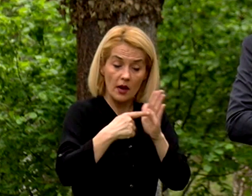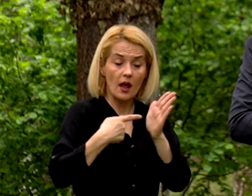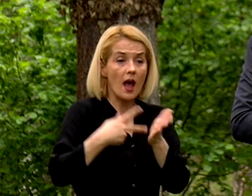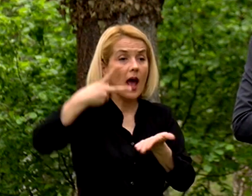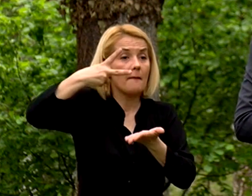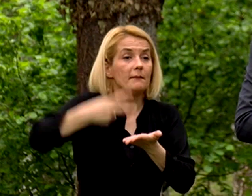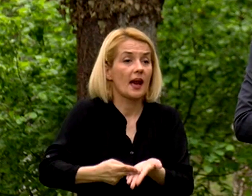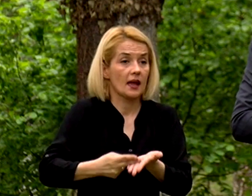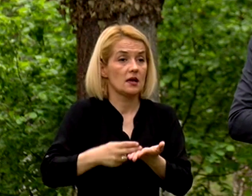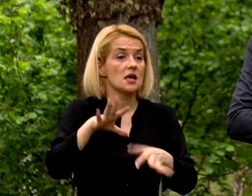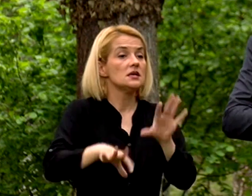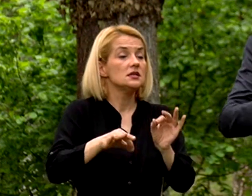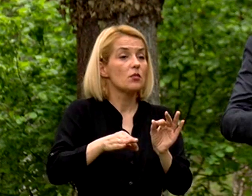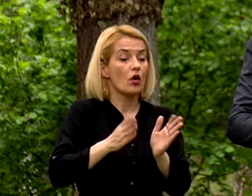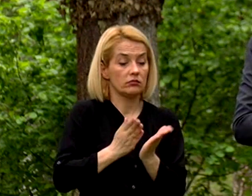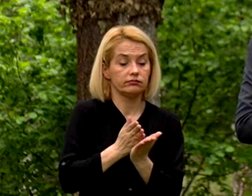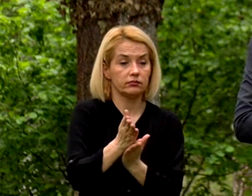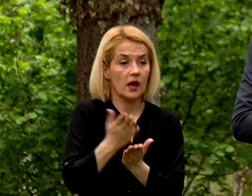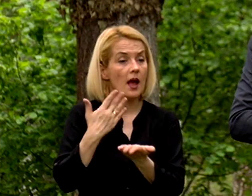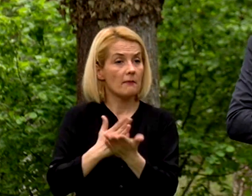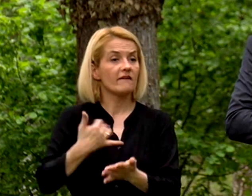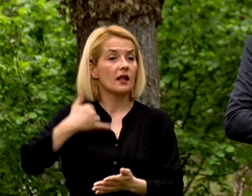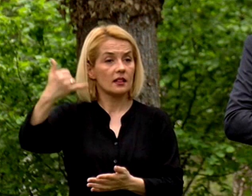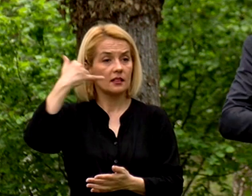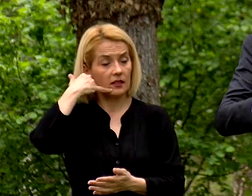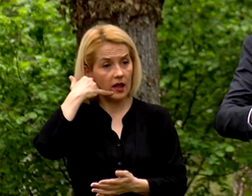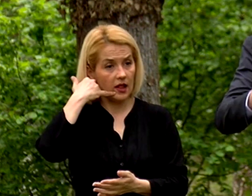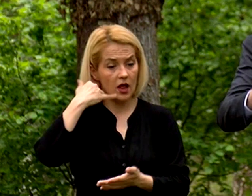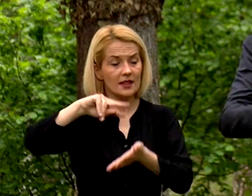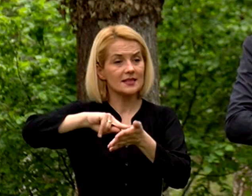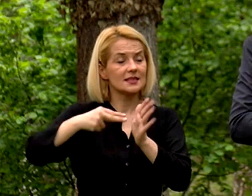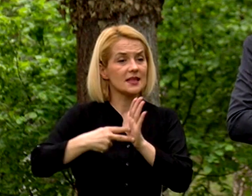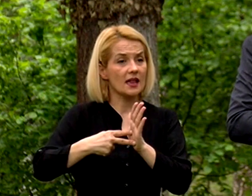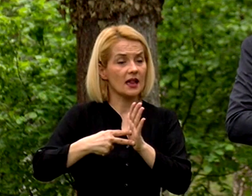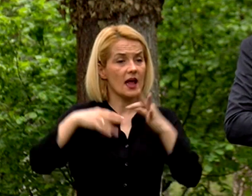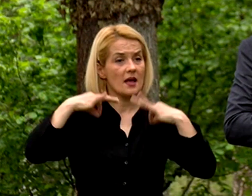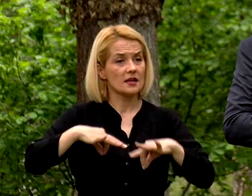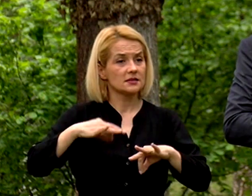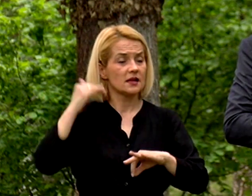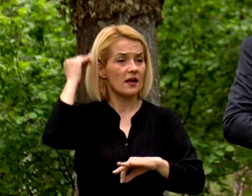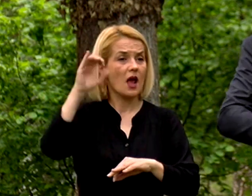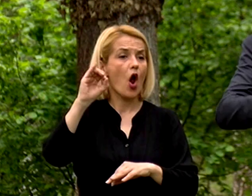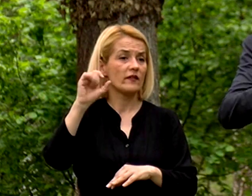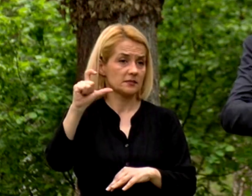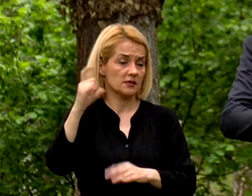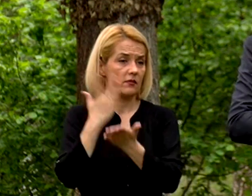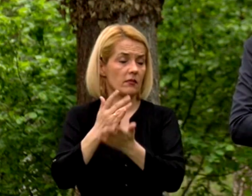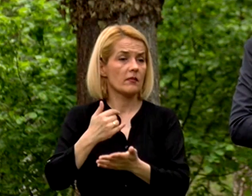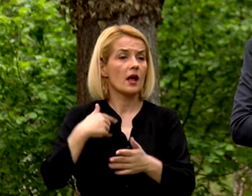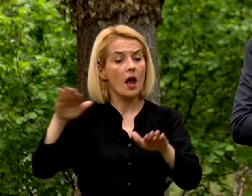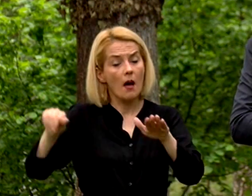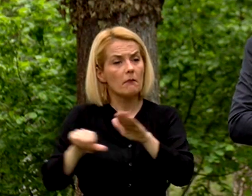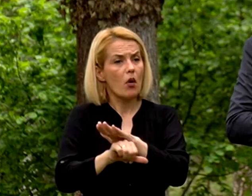прекинати изборните действа, имав телефонски разговор со техничкиот председател на владата, Спасовски, со